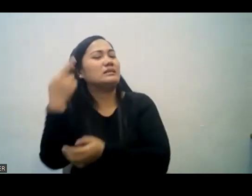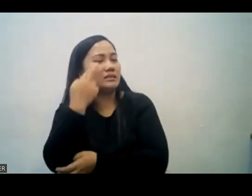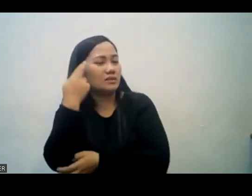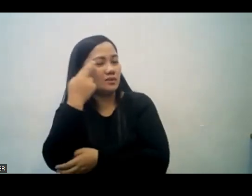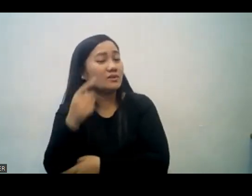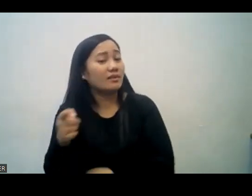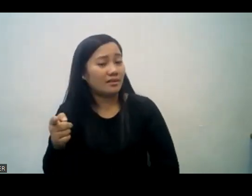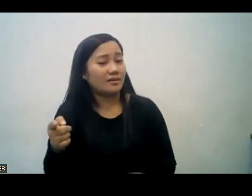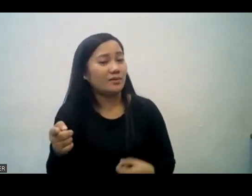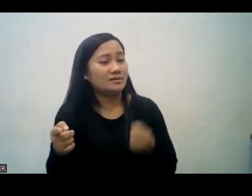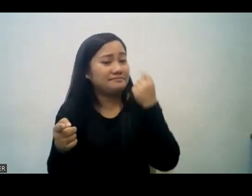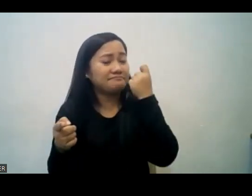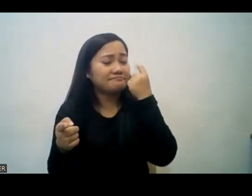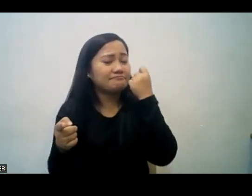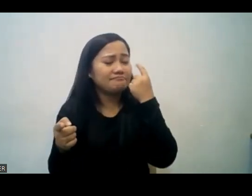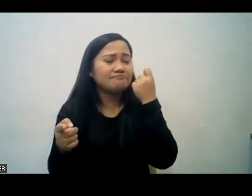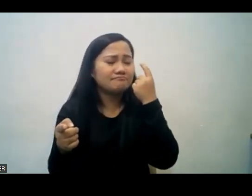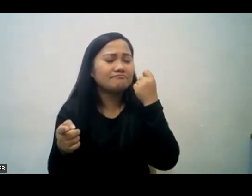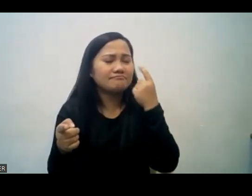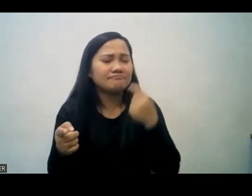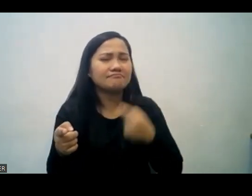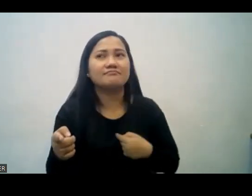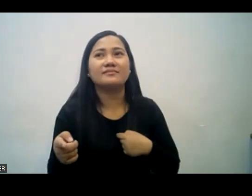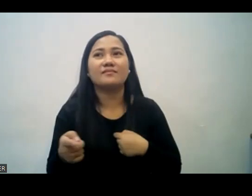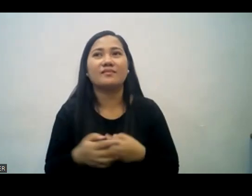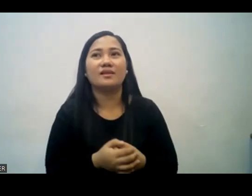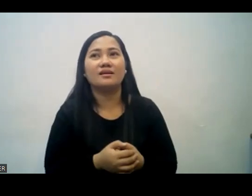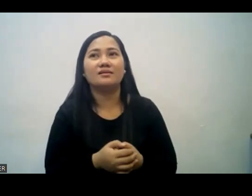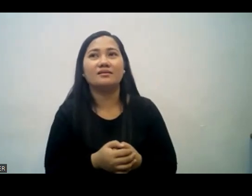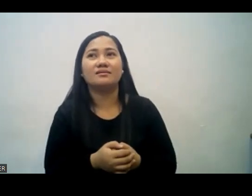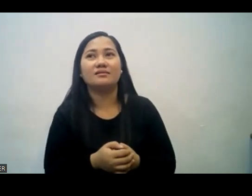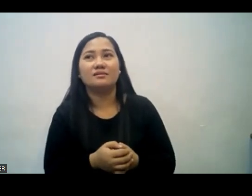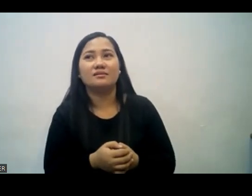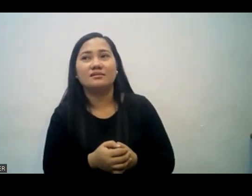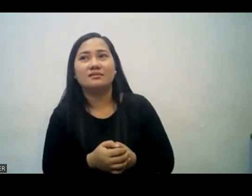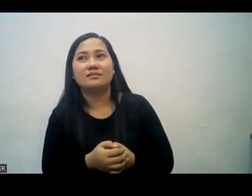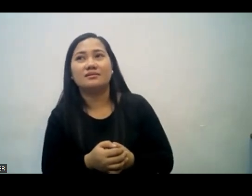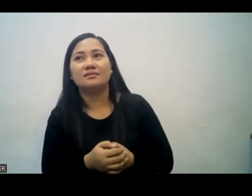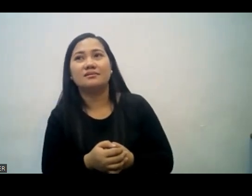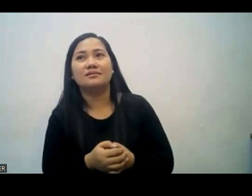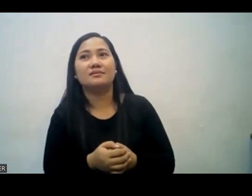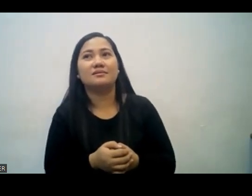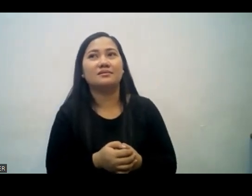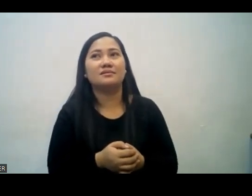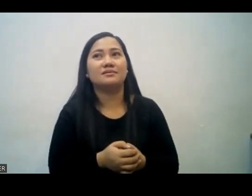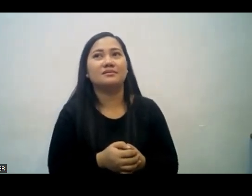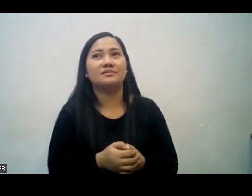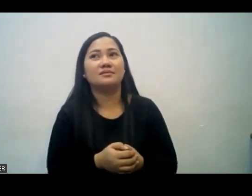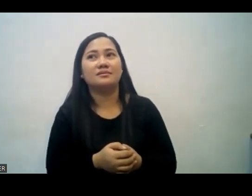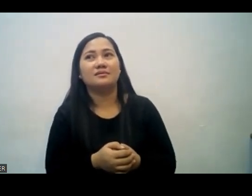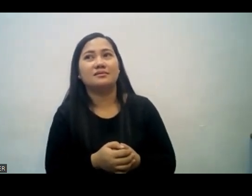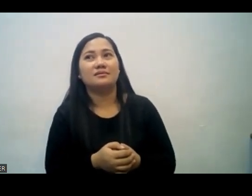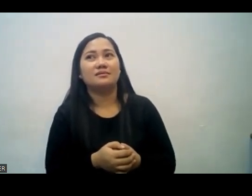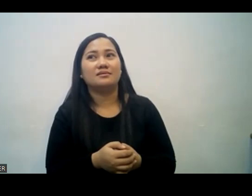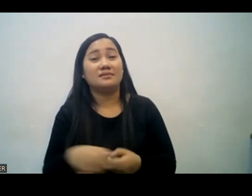naunawaan ko na kaya pala may traffic dahil dito. We should have this sign board in